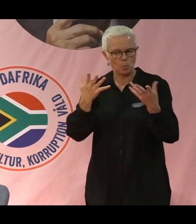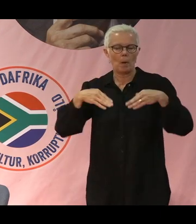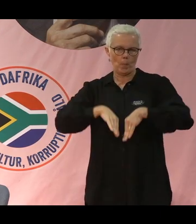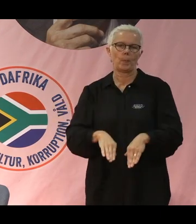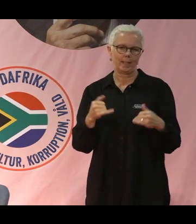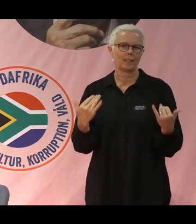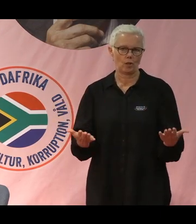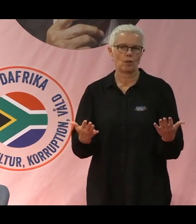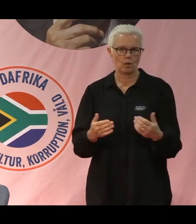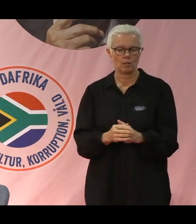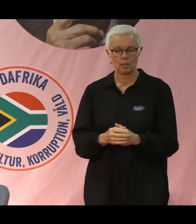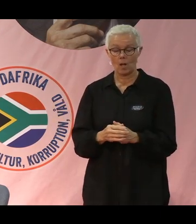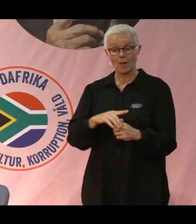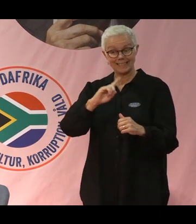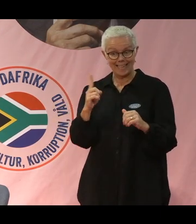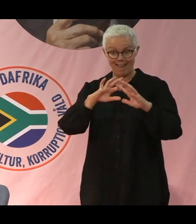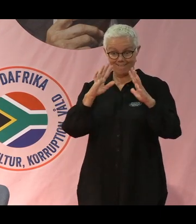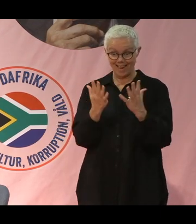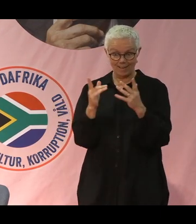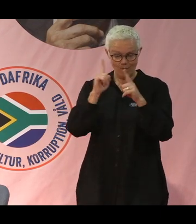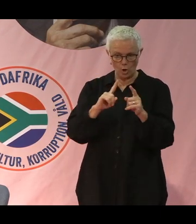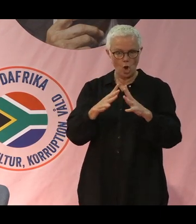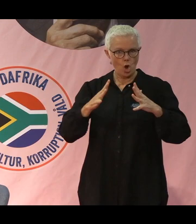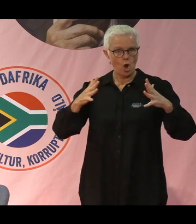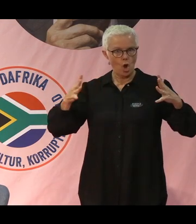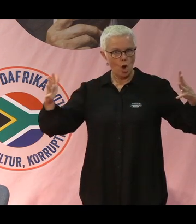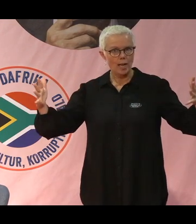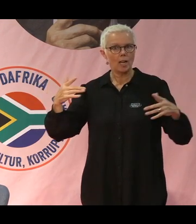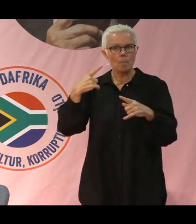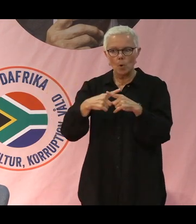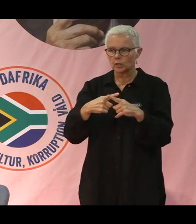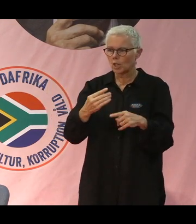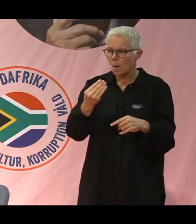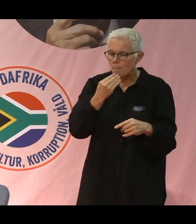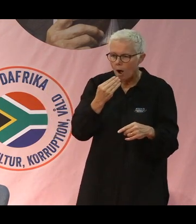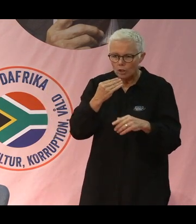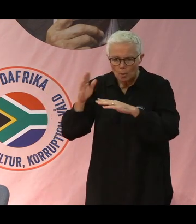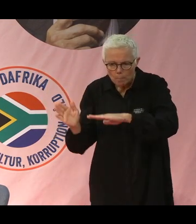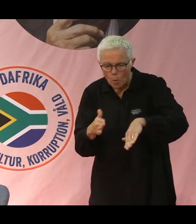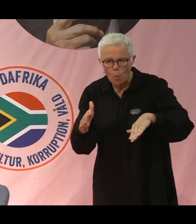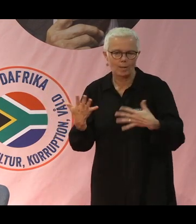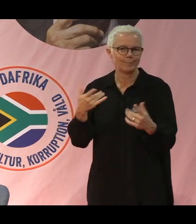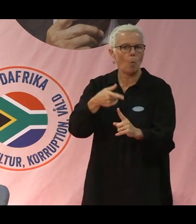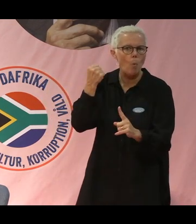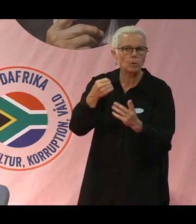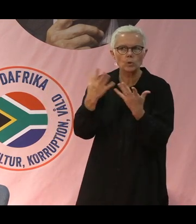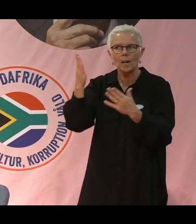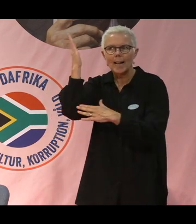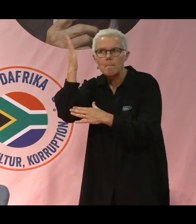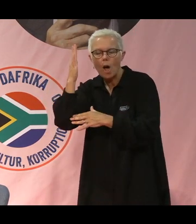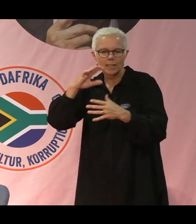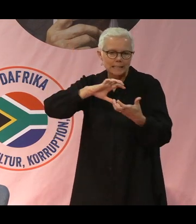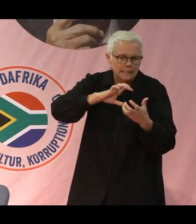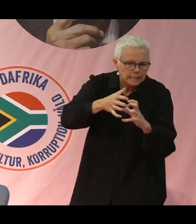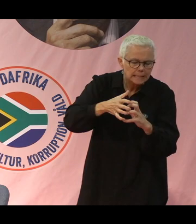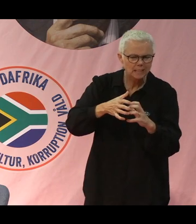När världens befolkning ökar och livsmedelsproduktionen hotas av klimatkris och konflikter hur kan då